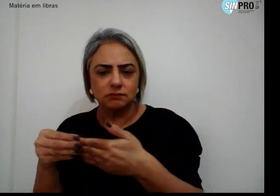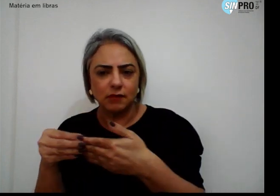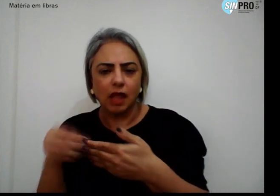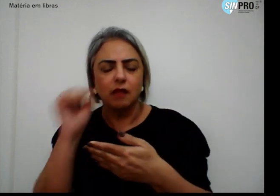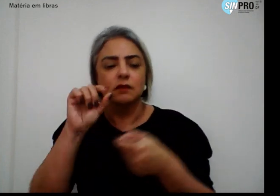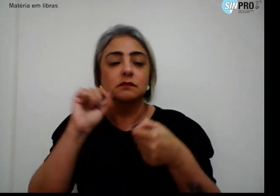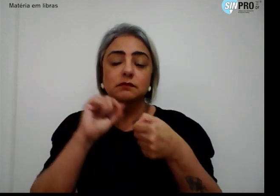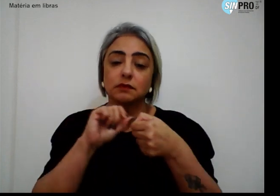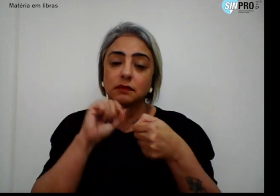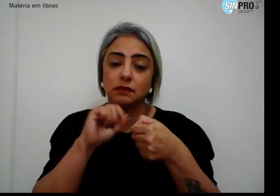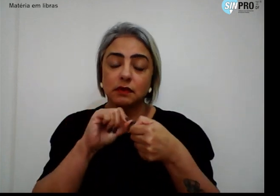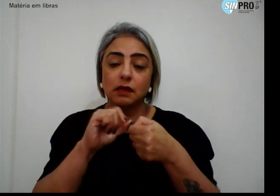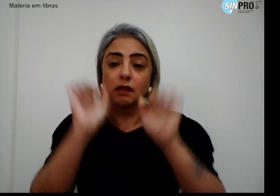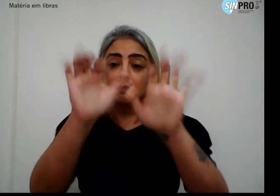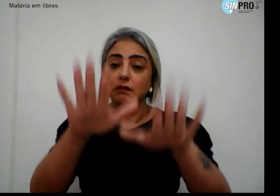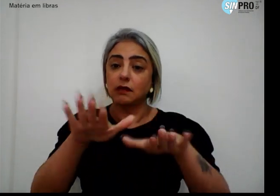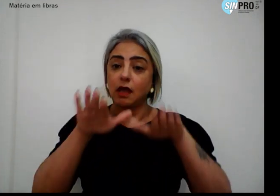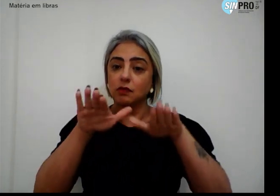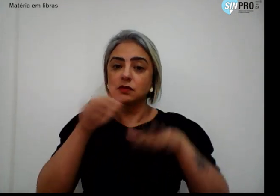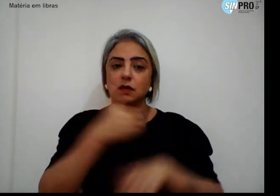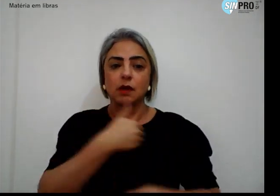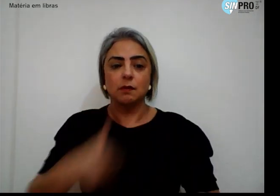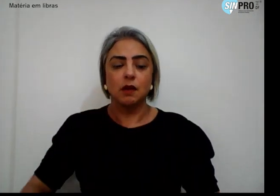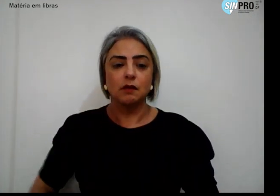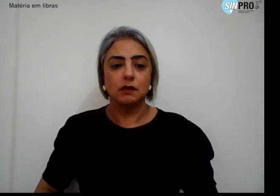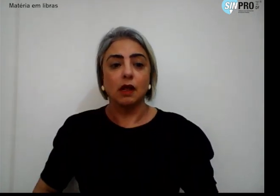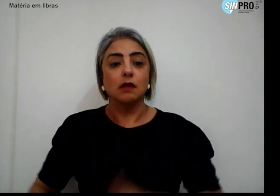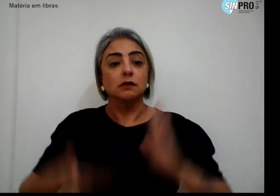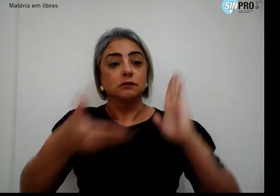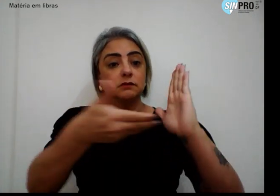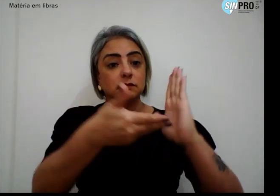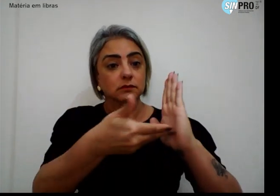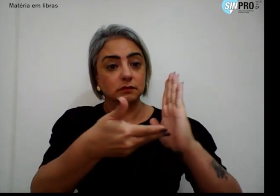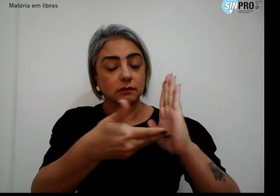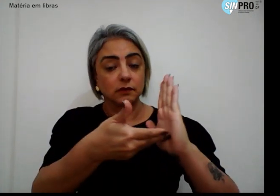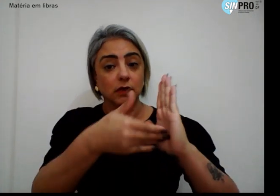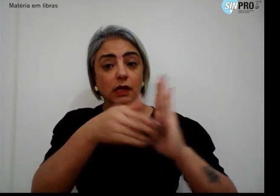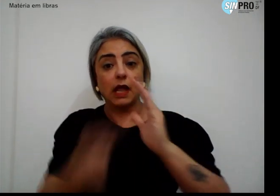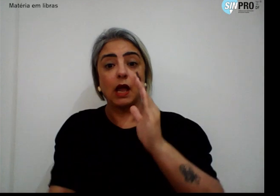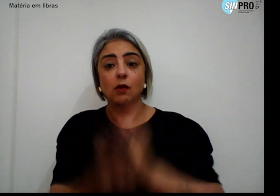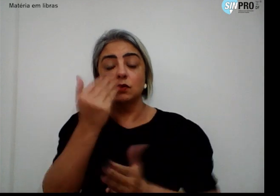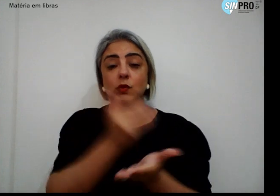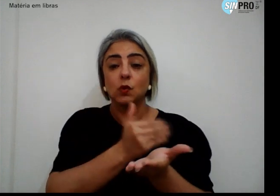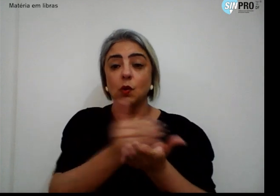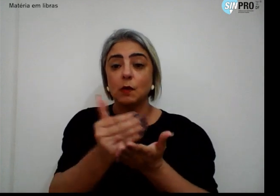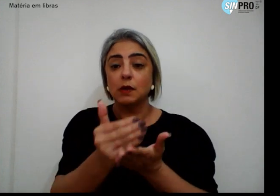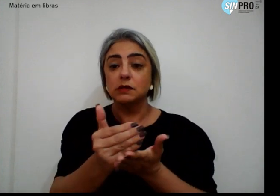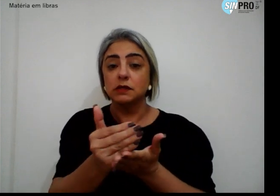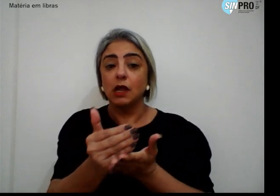feitos na audiência pública na Câmara Federal, ocorrida no início de julho deste ano.